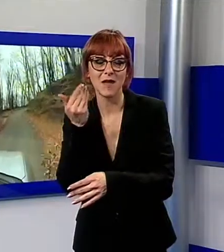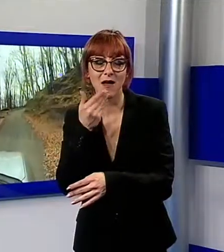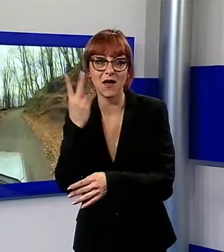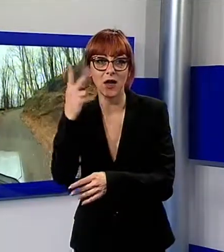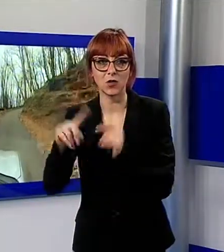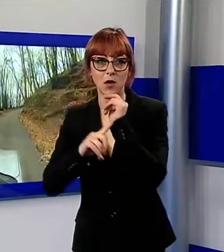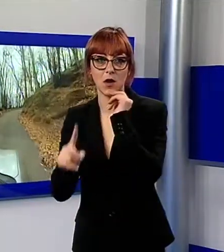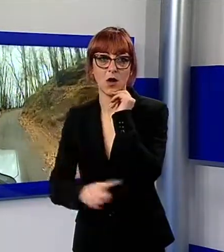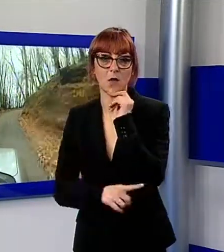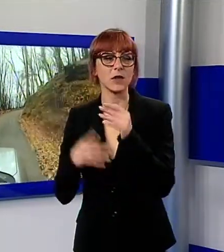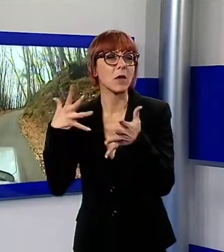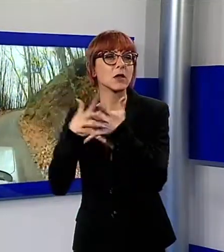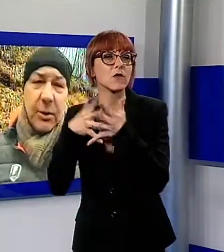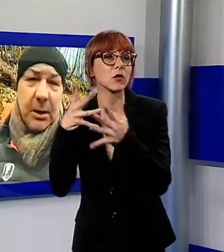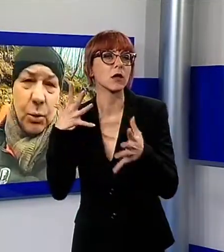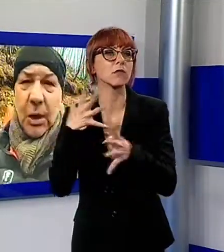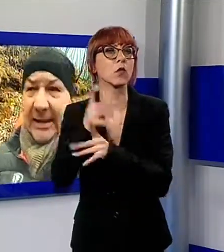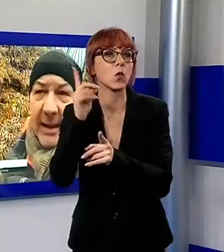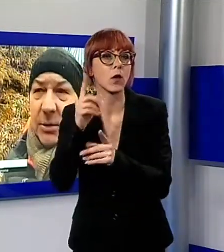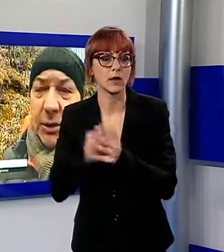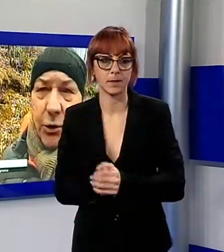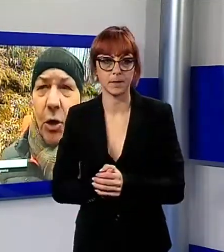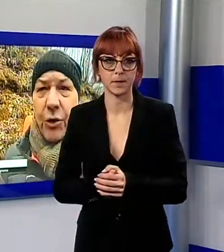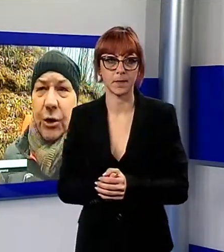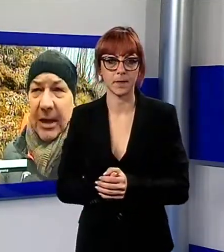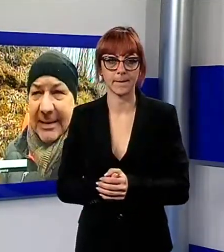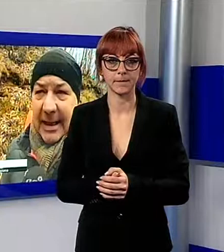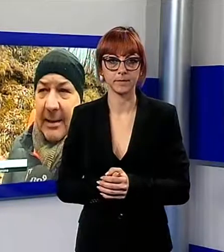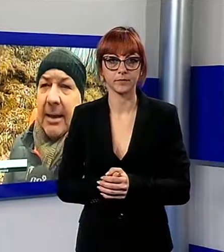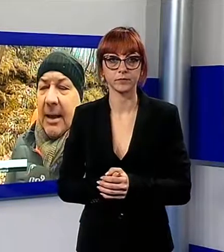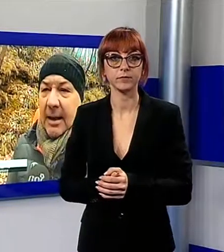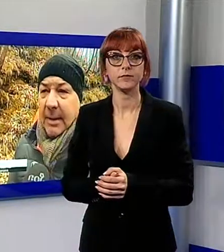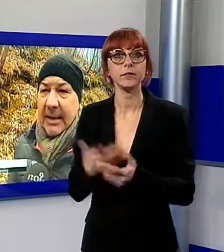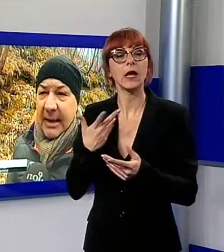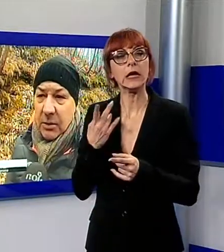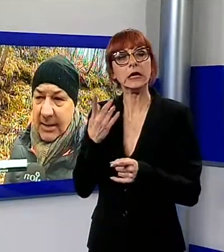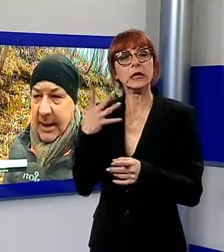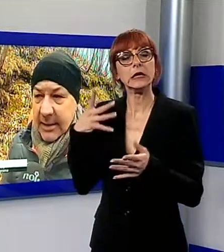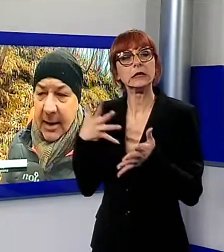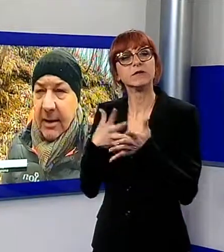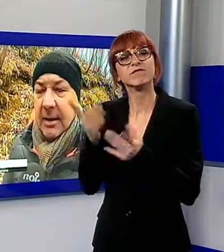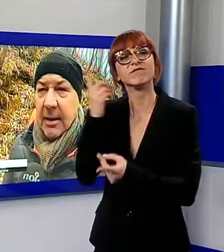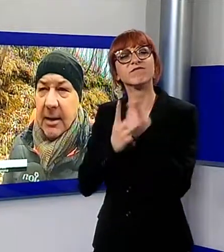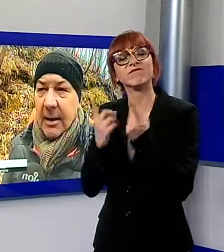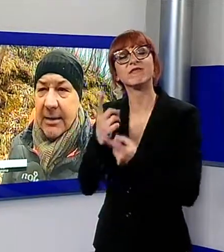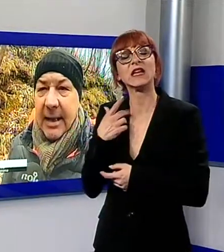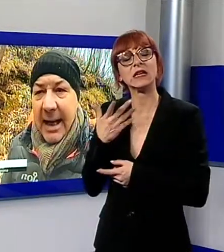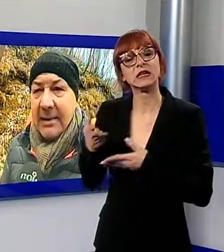dell'intervento. Le difficoltà sono dovute soprattutto all'assetto idrogeologico della strada, perché essendo una strada